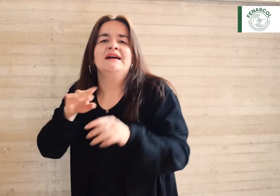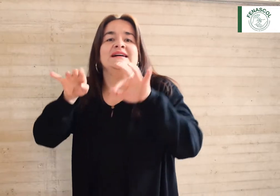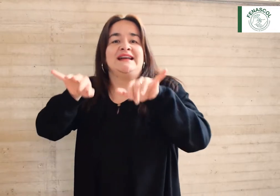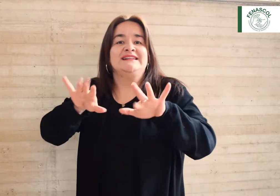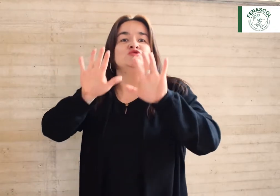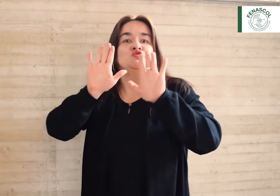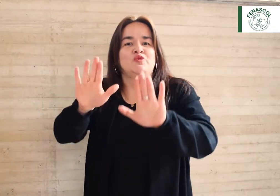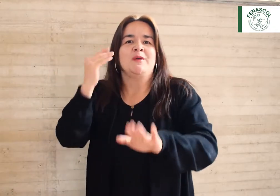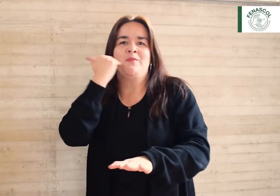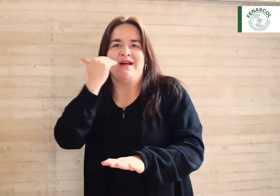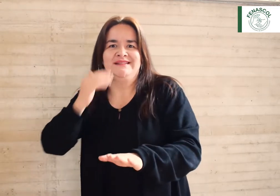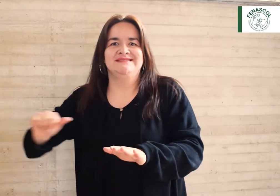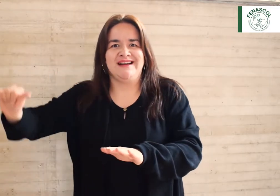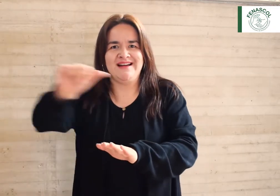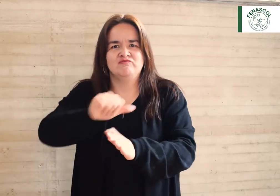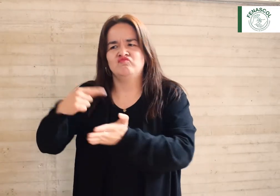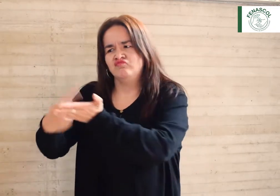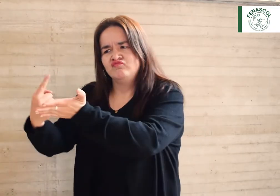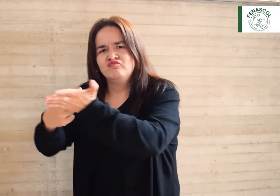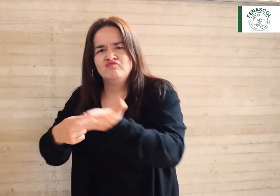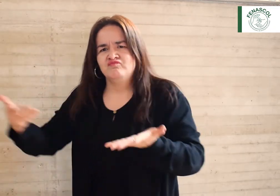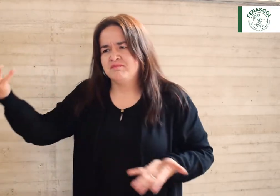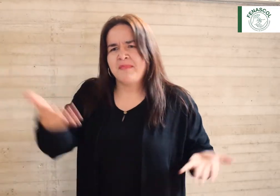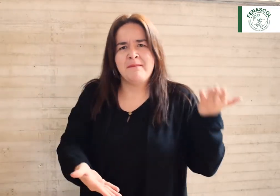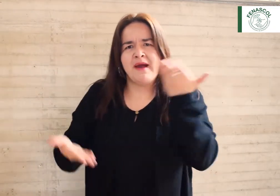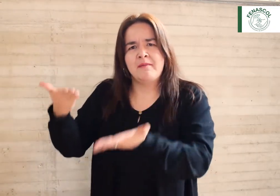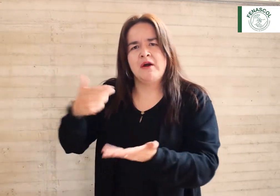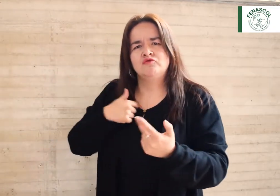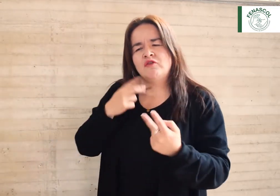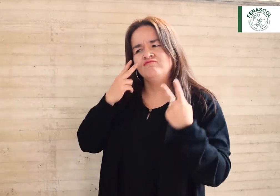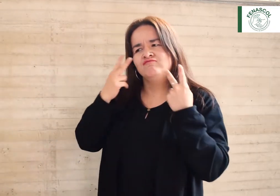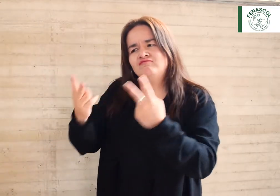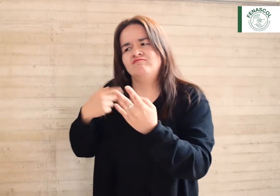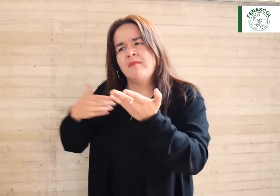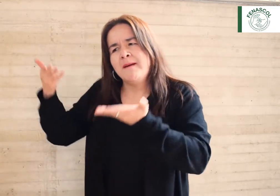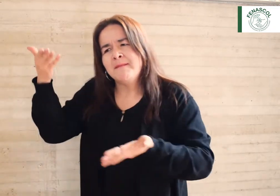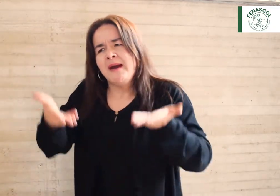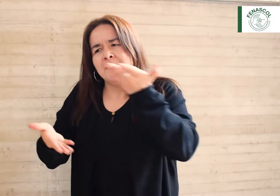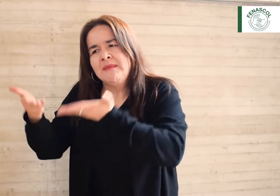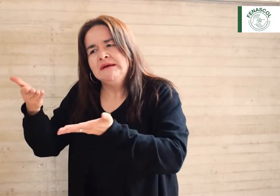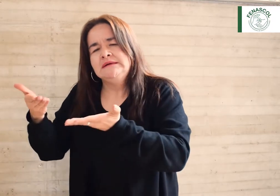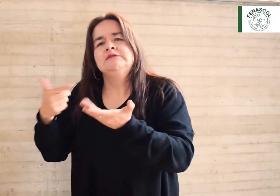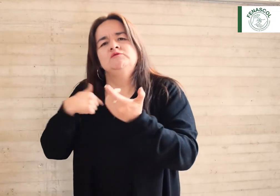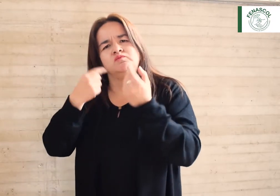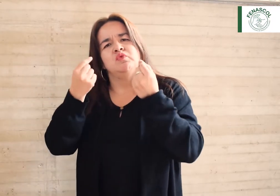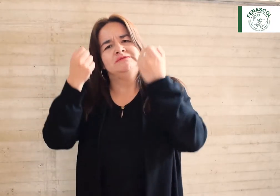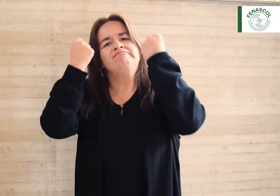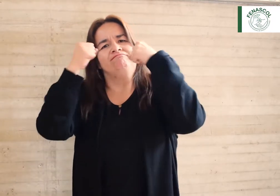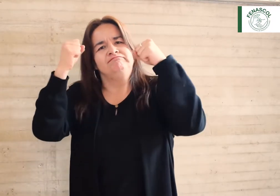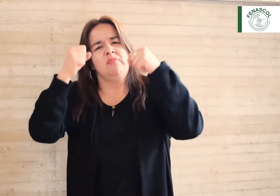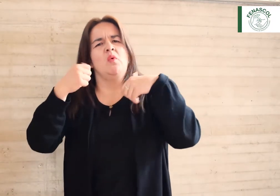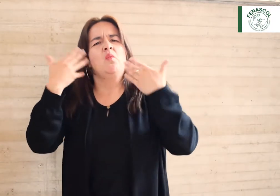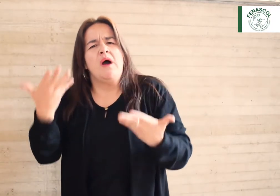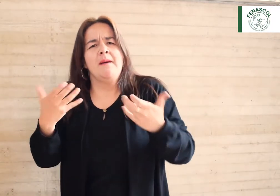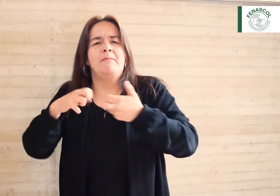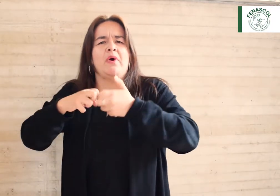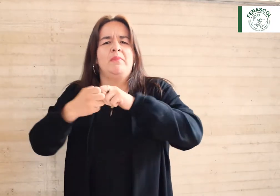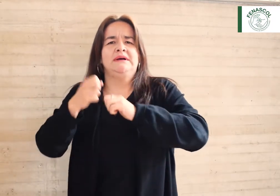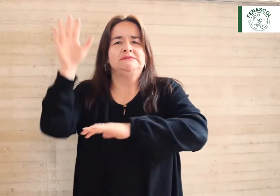es promovido por la Secretaría Distrital de la Mujer y he visto muchas propuestas. Estoy un poco inquieta porque